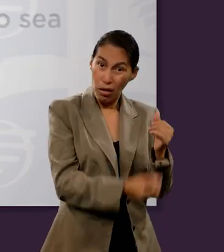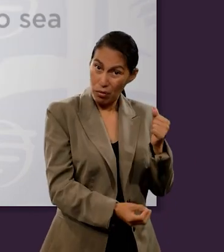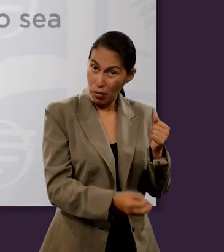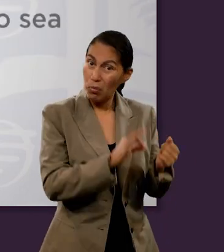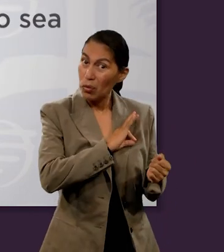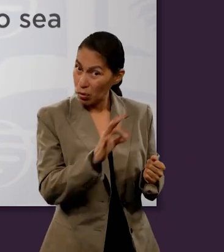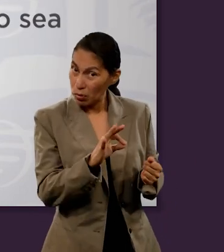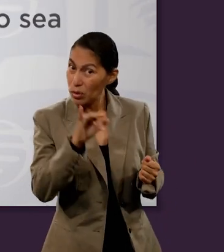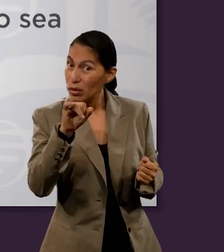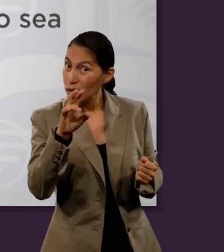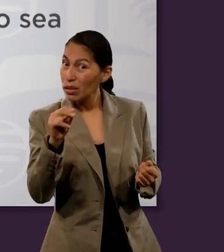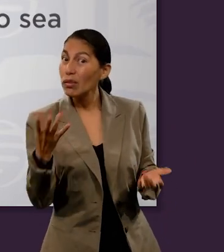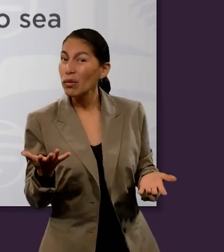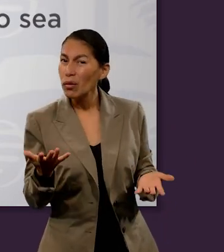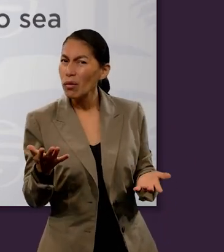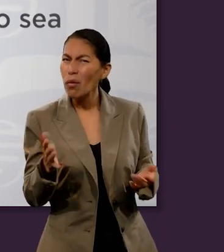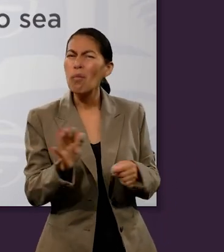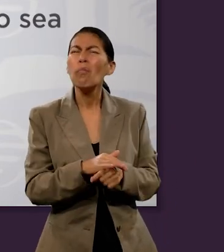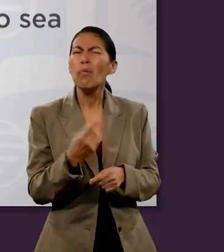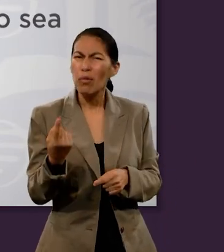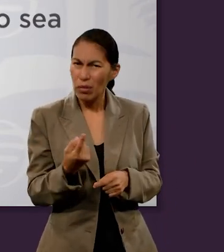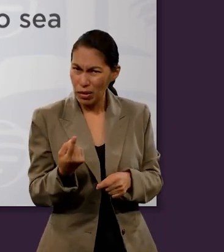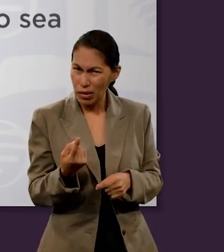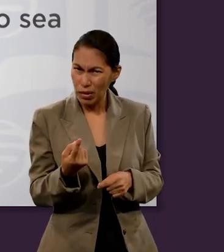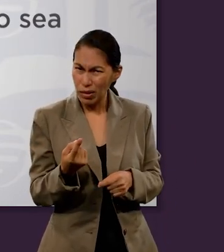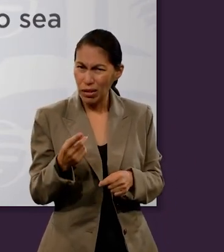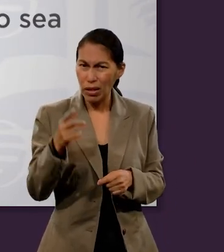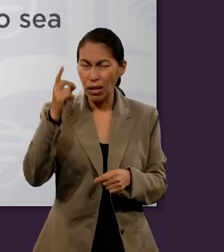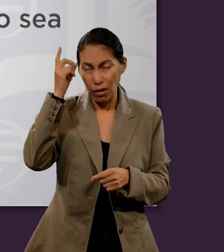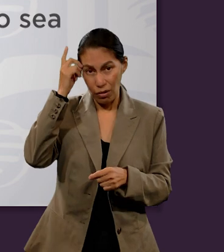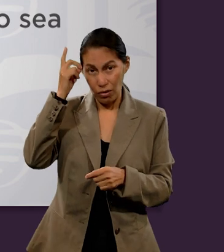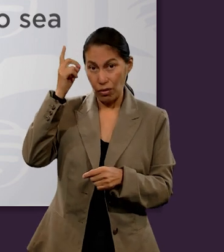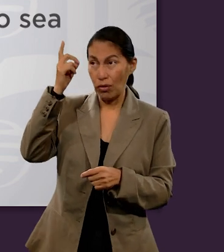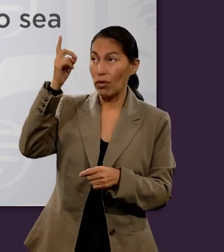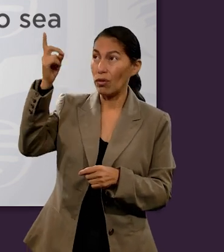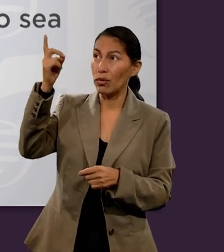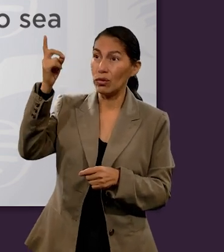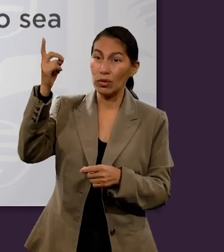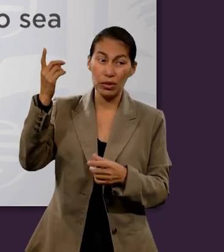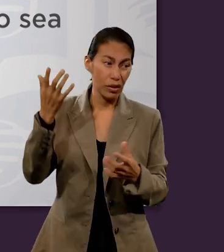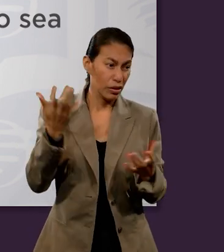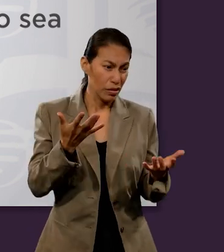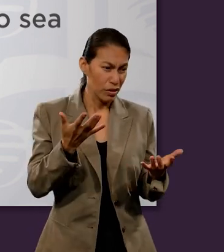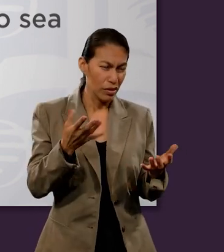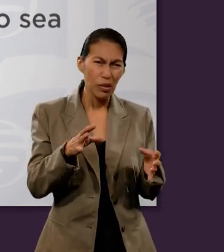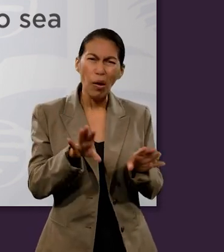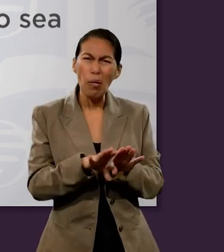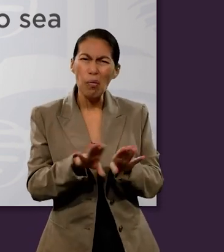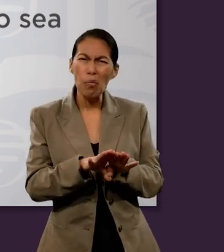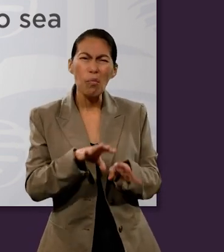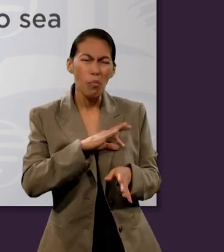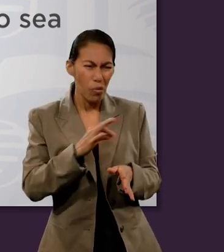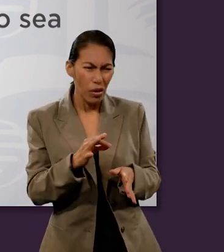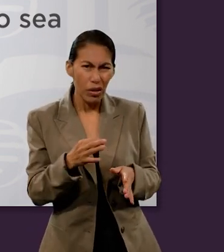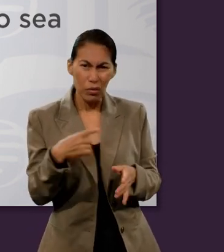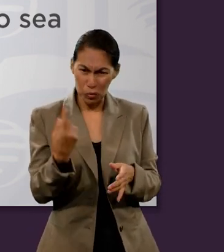escapar del fuego del infierno. Si es así, ¿por qué? ¿Cómo Dios hace que esto